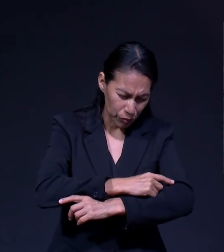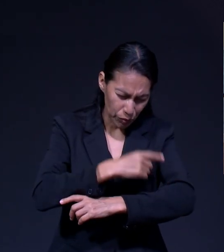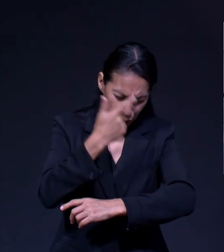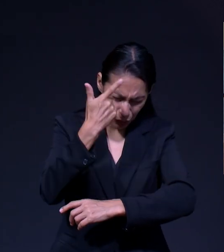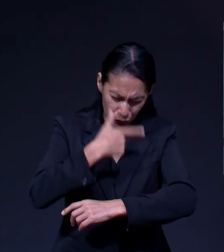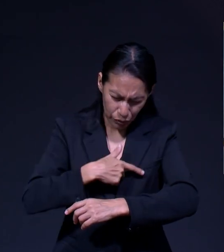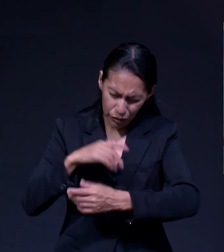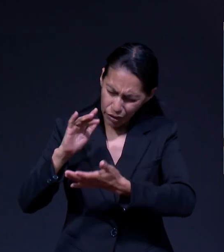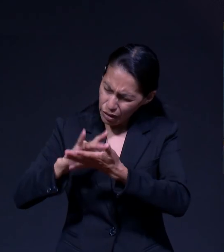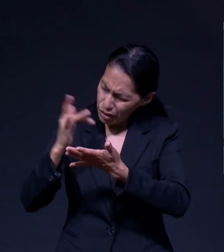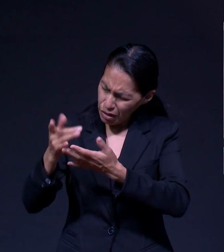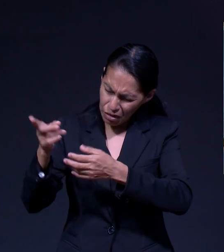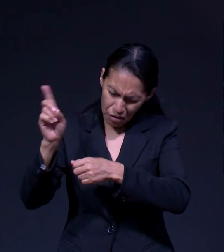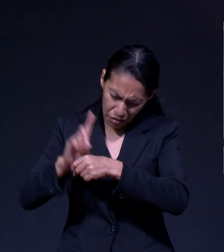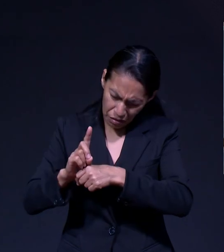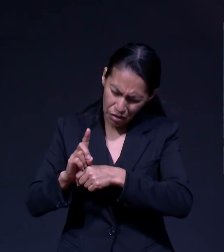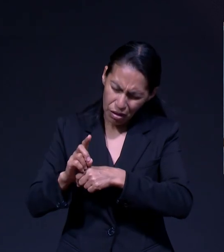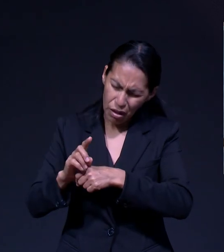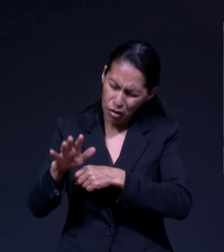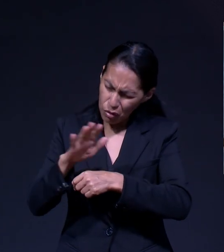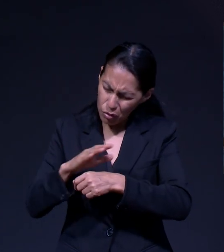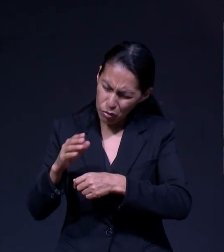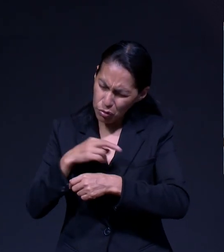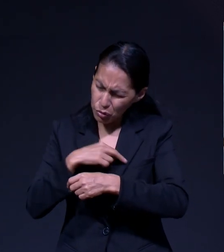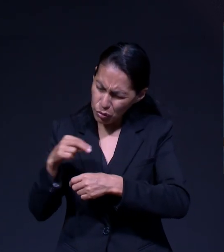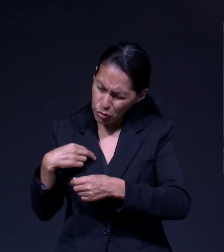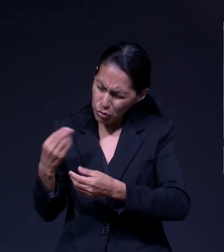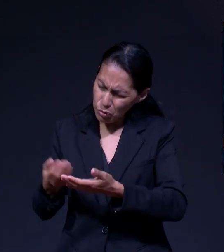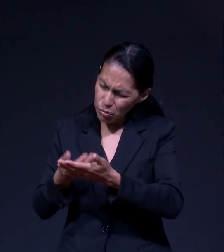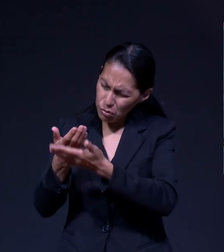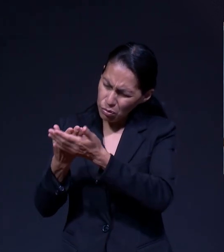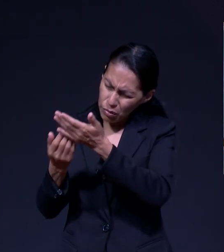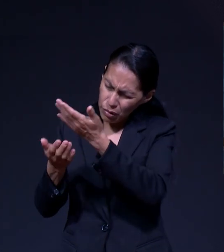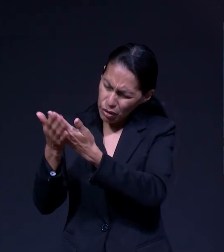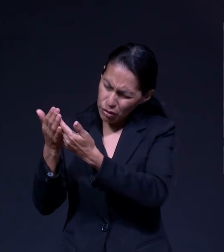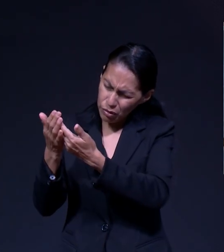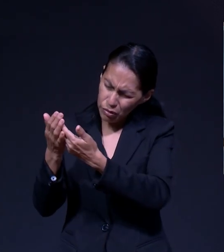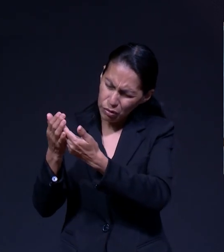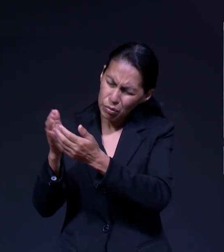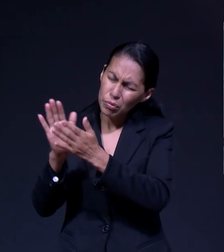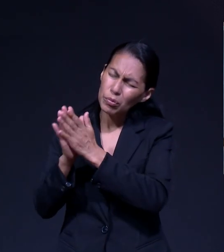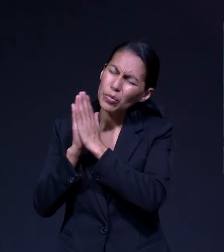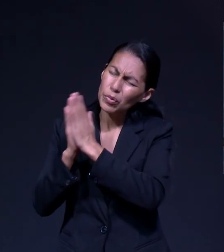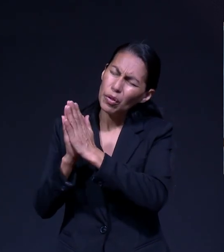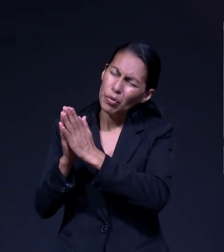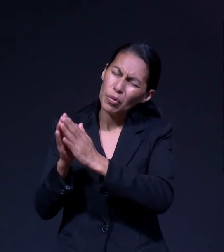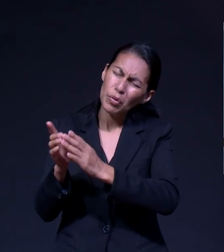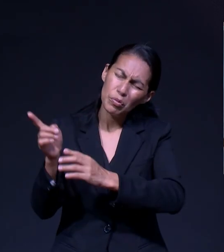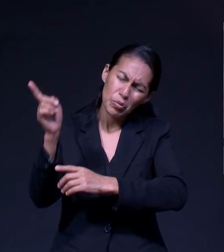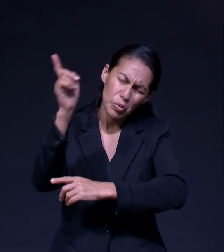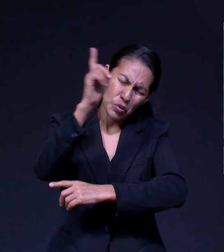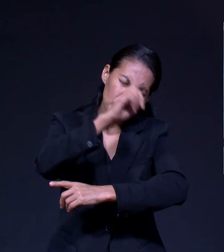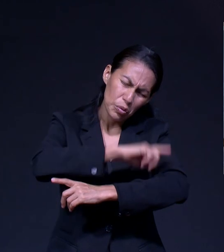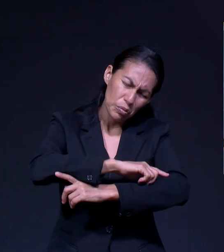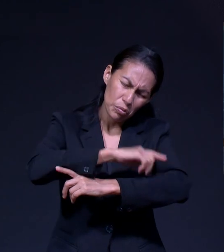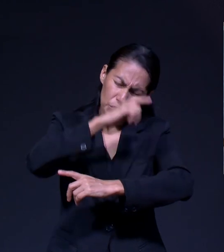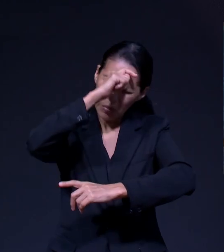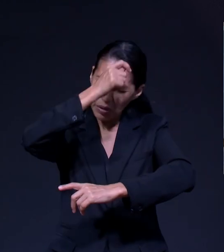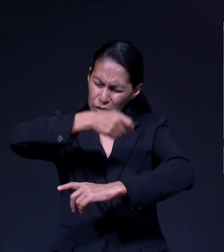y ponemos en tus manos nuestra noche. Porque tuyos somos, Señor, y a ti